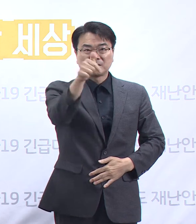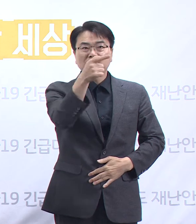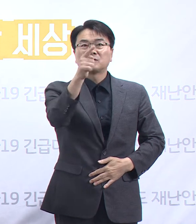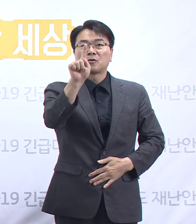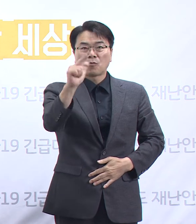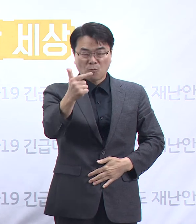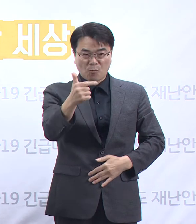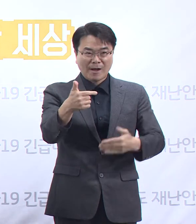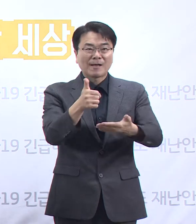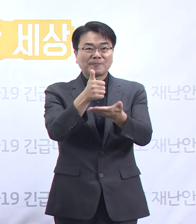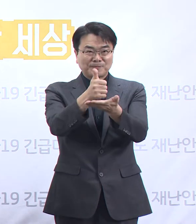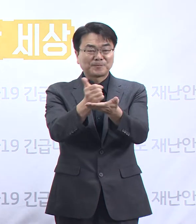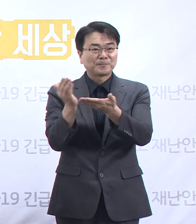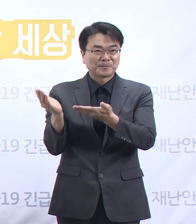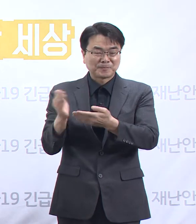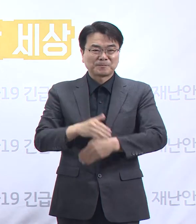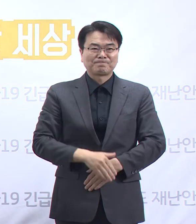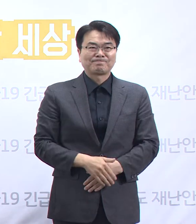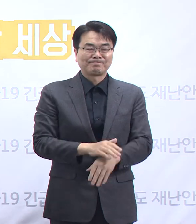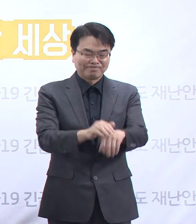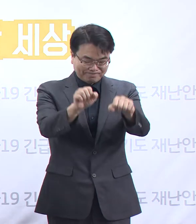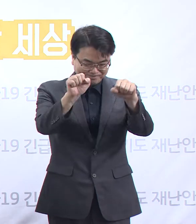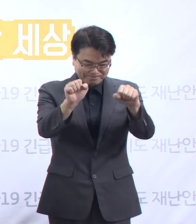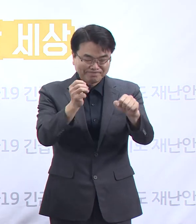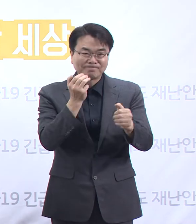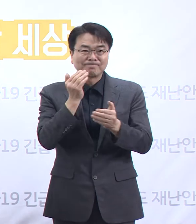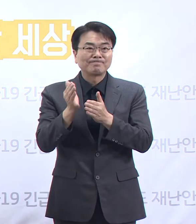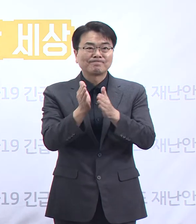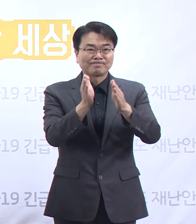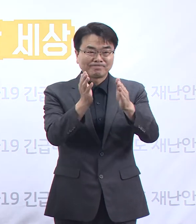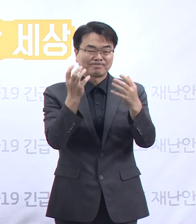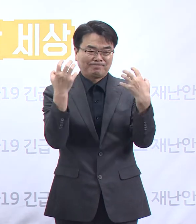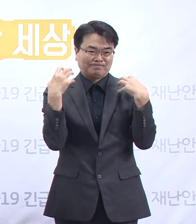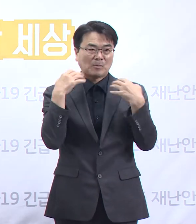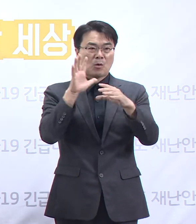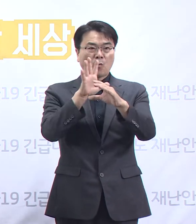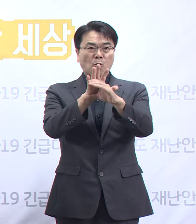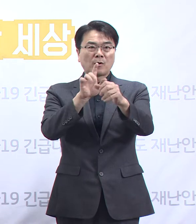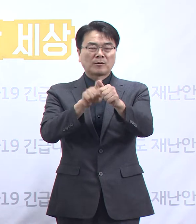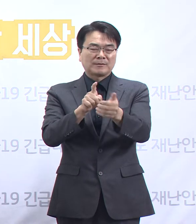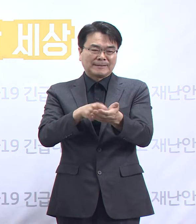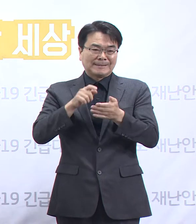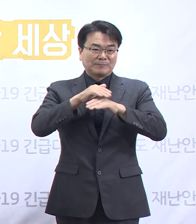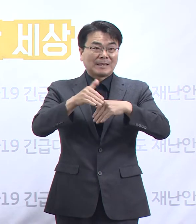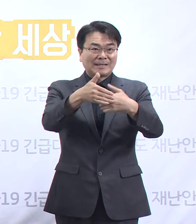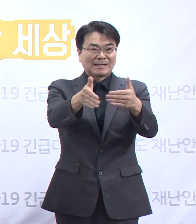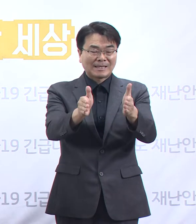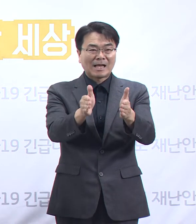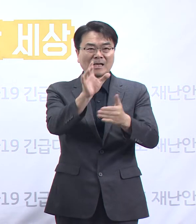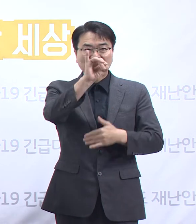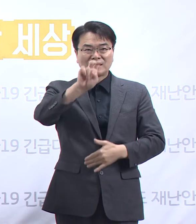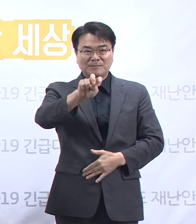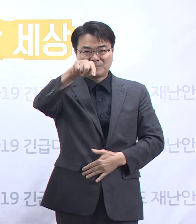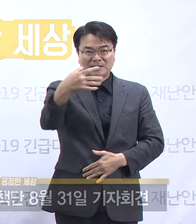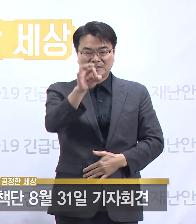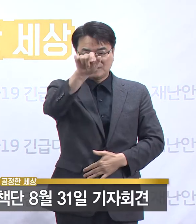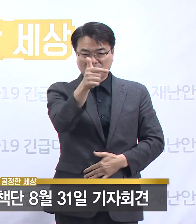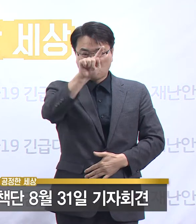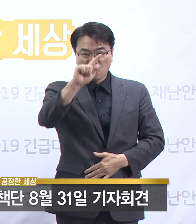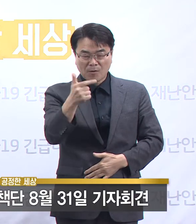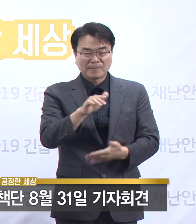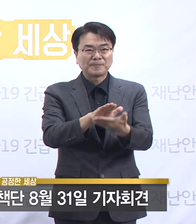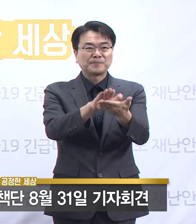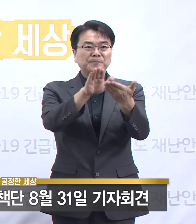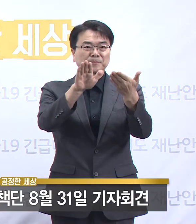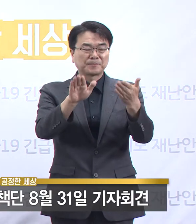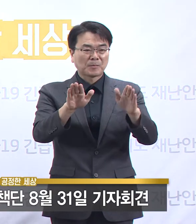네, 안녕하십니까. 경기도 코로나19 긴급대책단 해임순간입니다. 8월 31일 월요일 경기도의